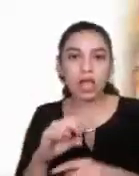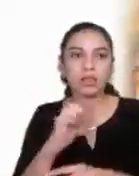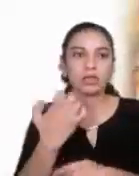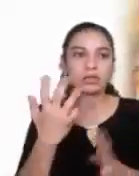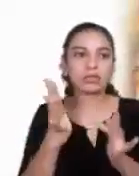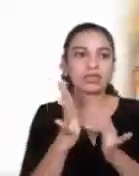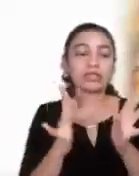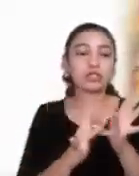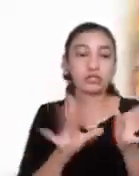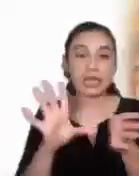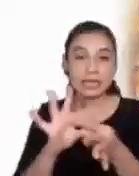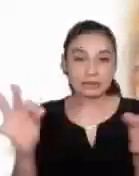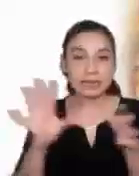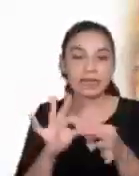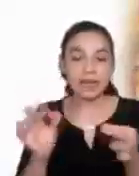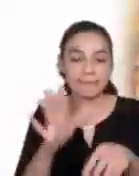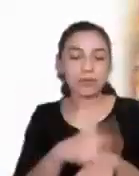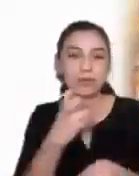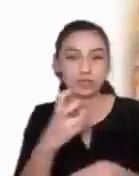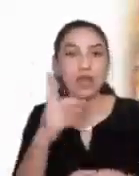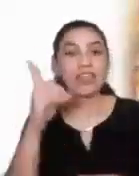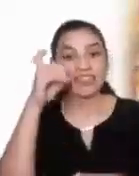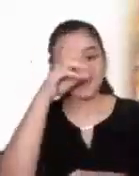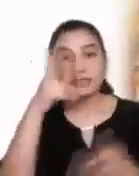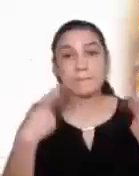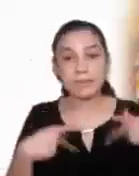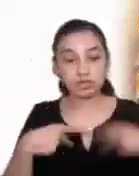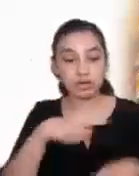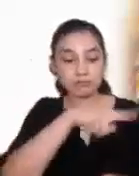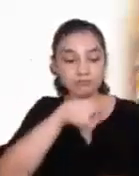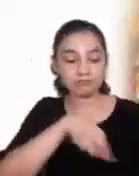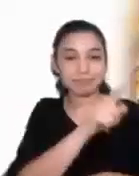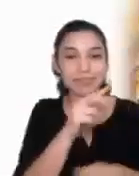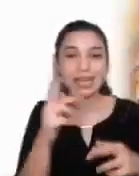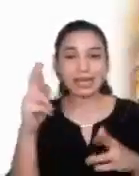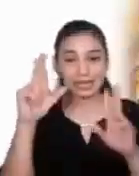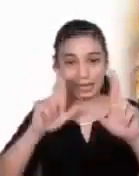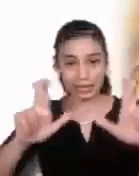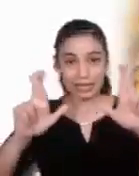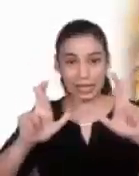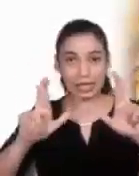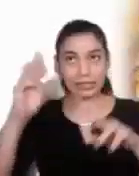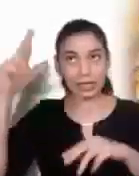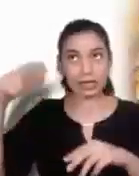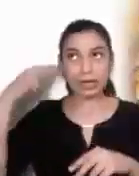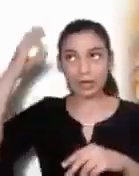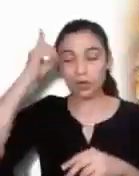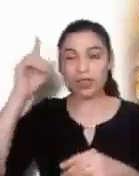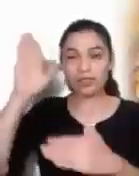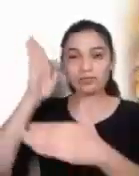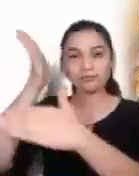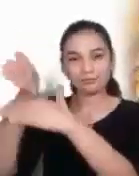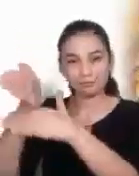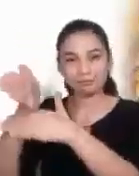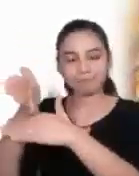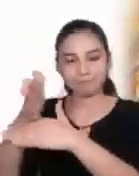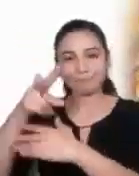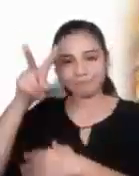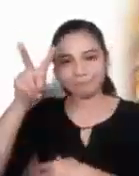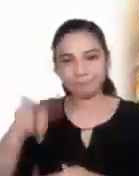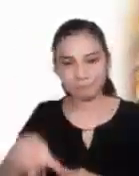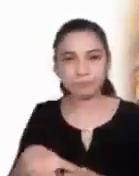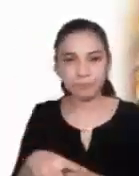entrar en el reino de Dios, es muy dura si nos la tomamos en serio. Seguir a Jesús es muy